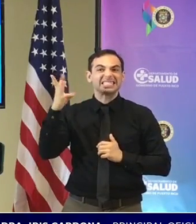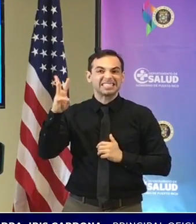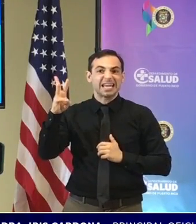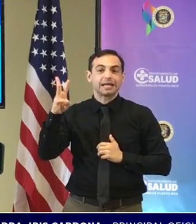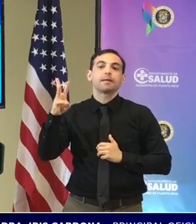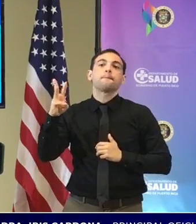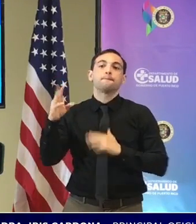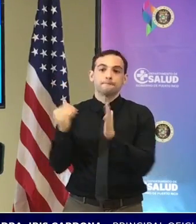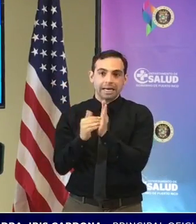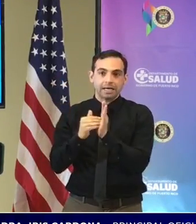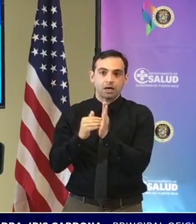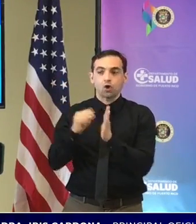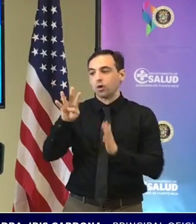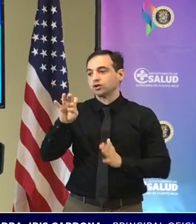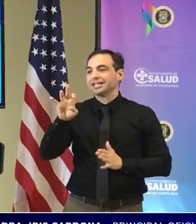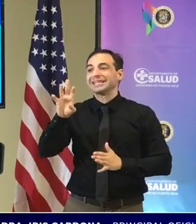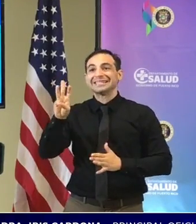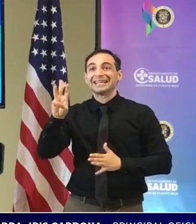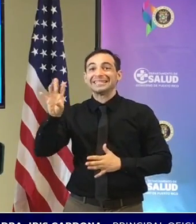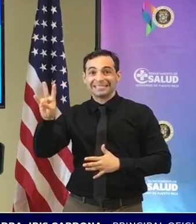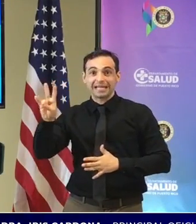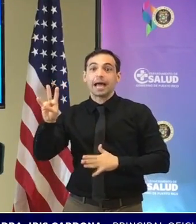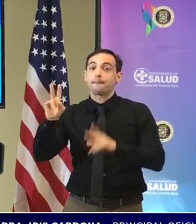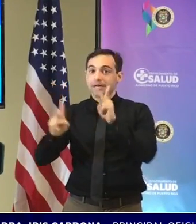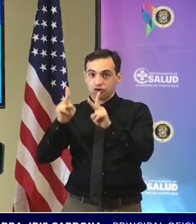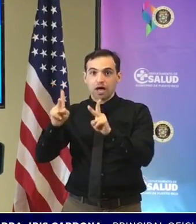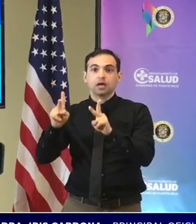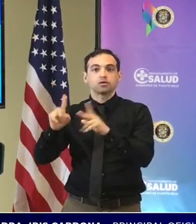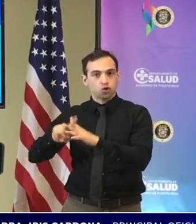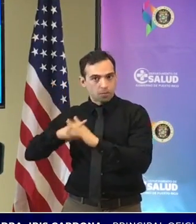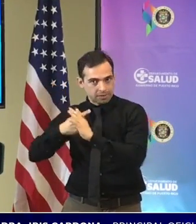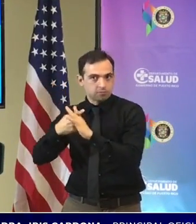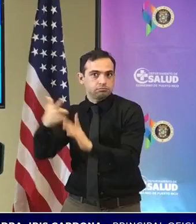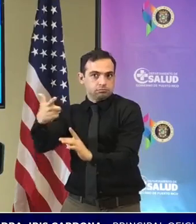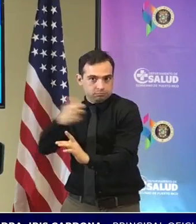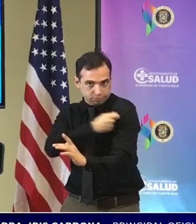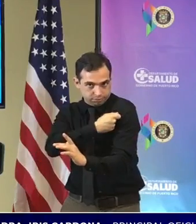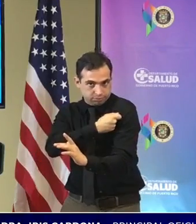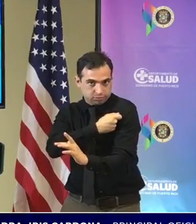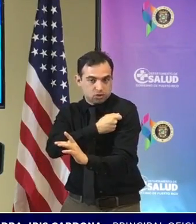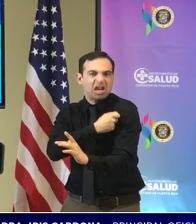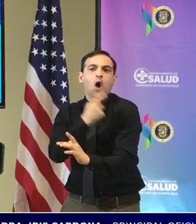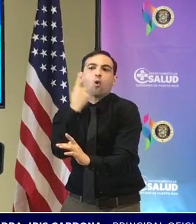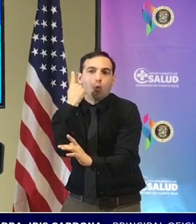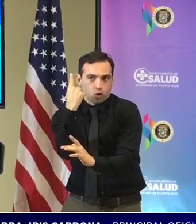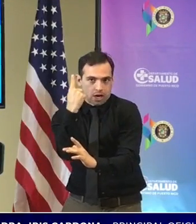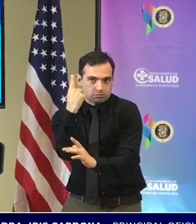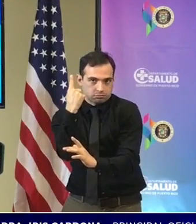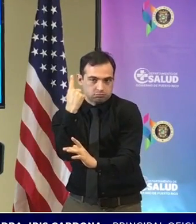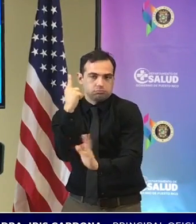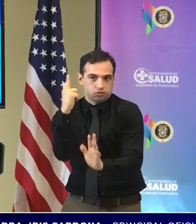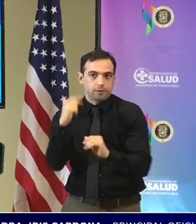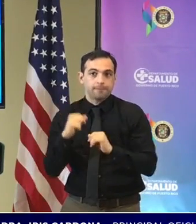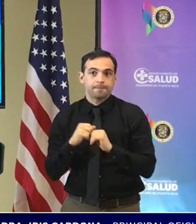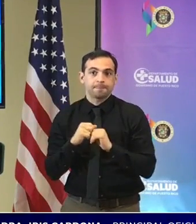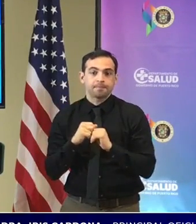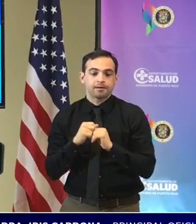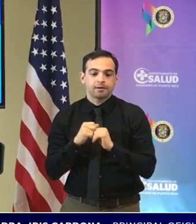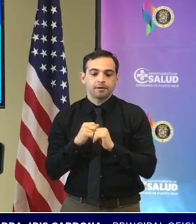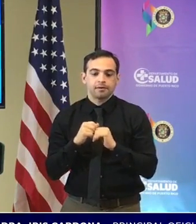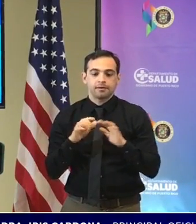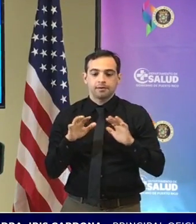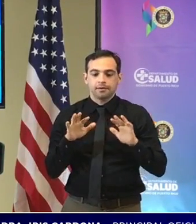463 personas que han iniciado la serie que por lo menos tienen una primera dosis y tenemos